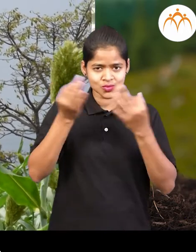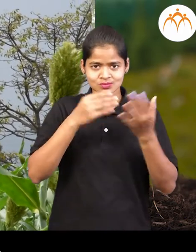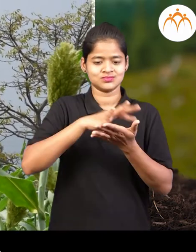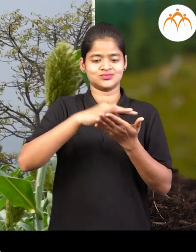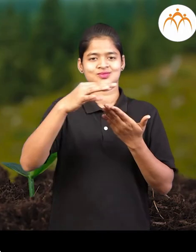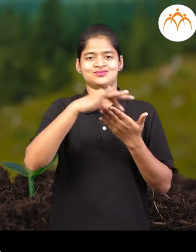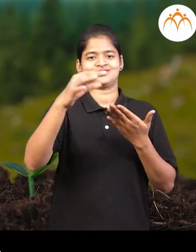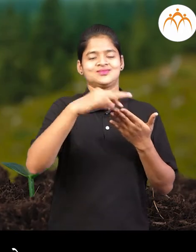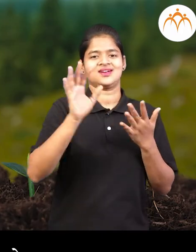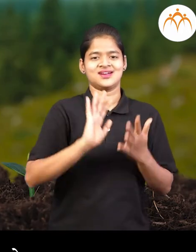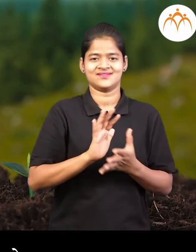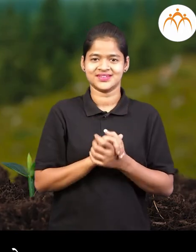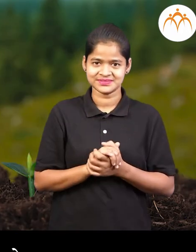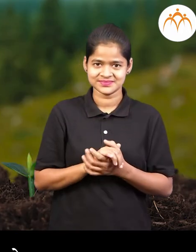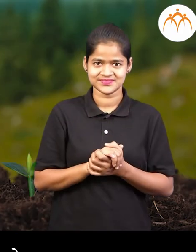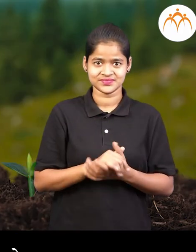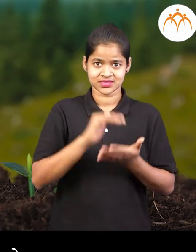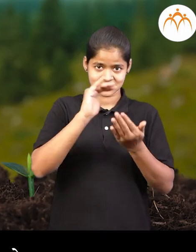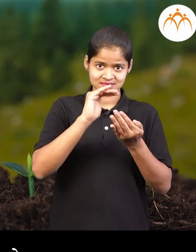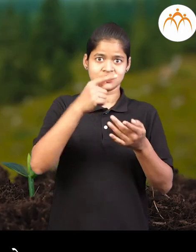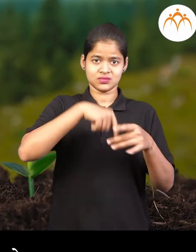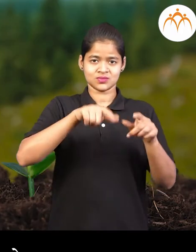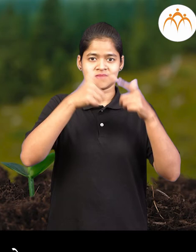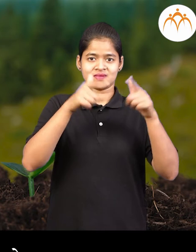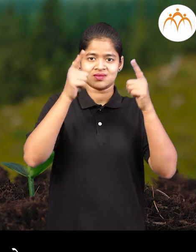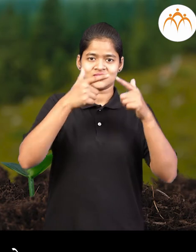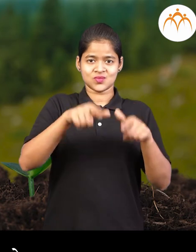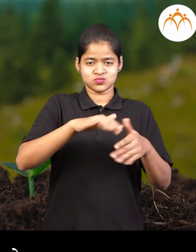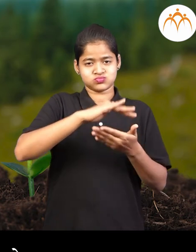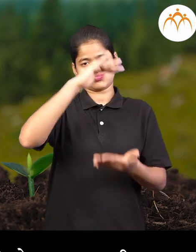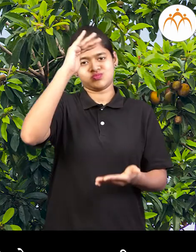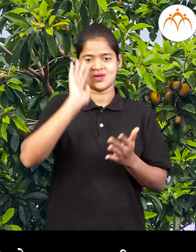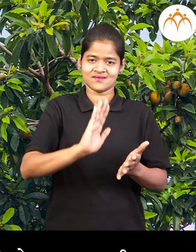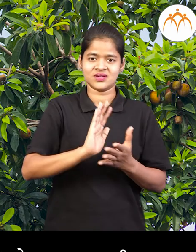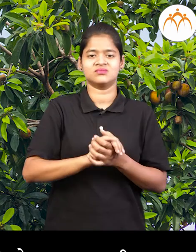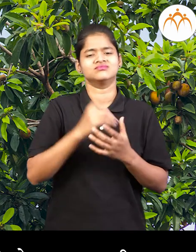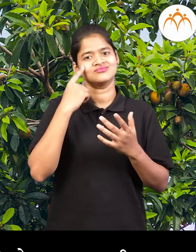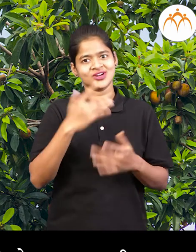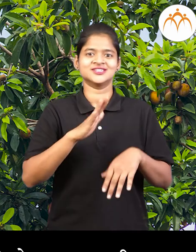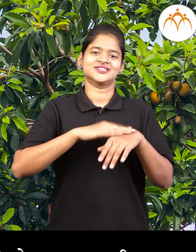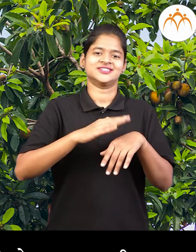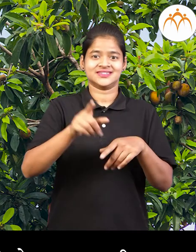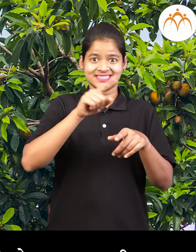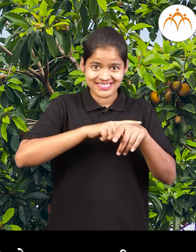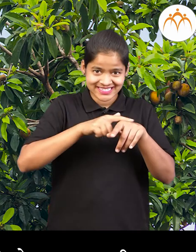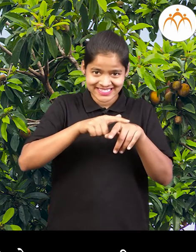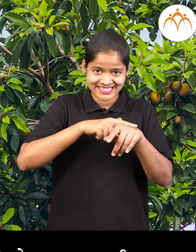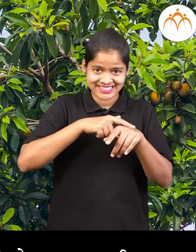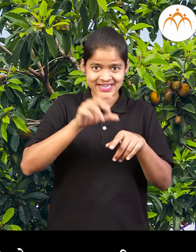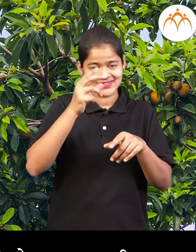पाने पुटताथ वनस्पतीची उन्ची ही वाढ़ते तुमी चिक्कूच जाड पाहलेका